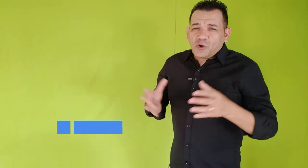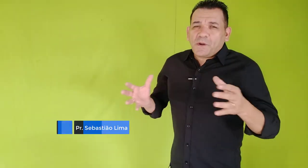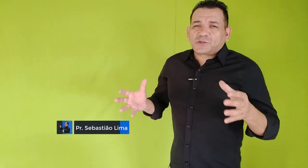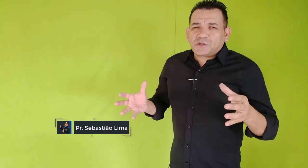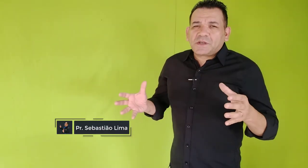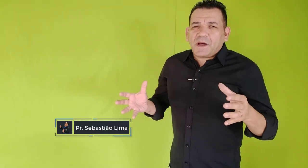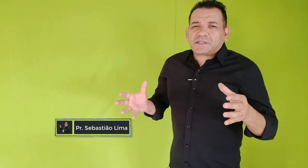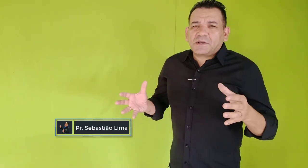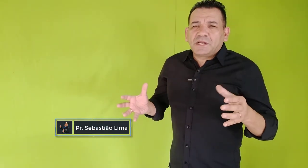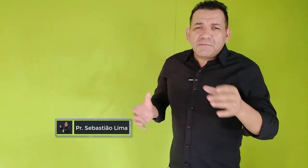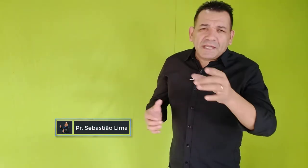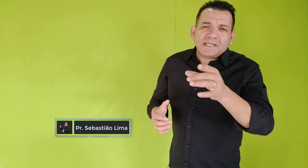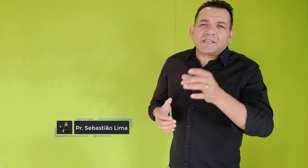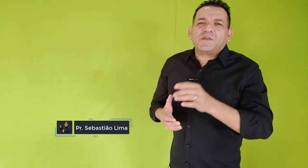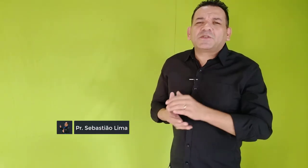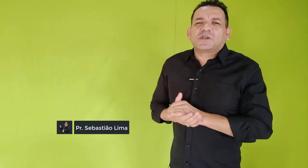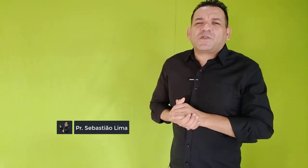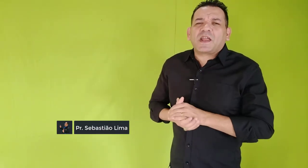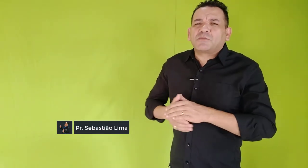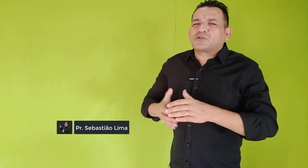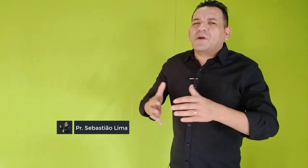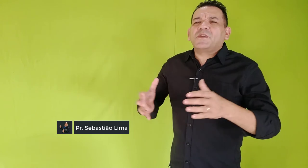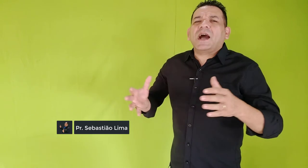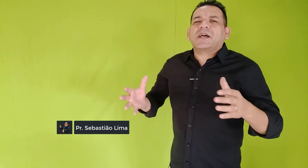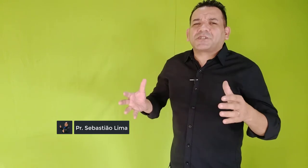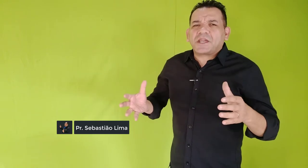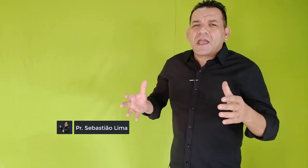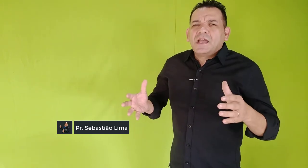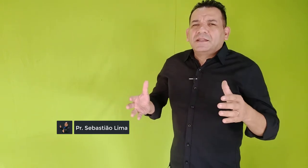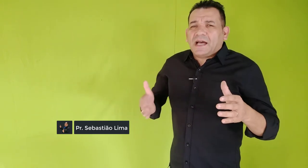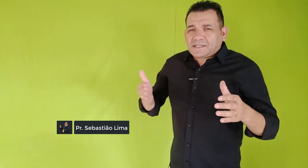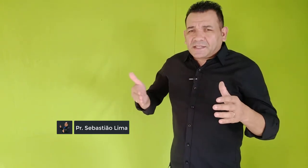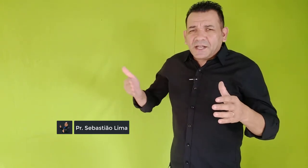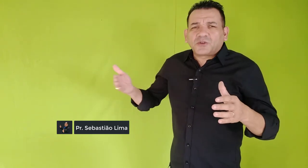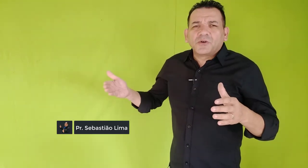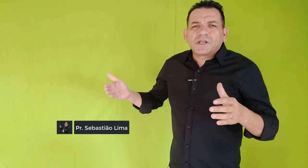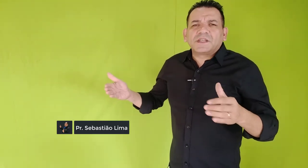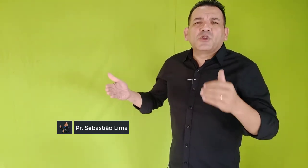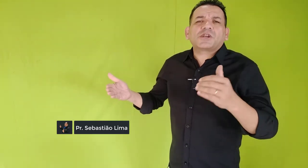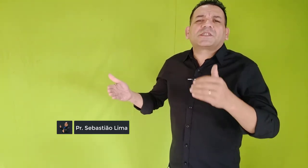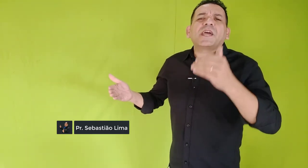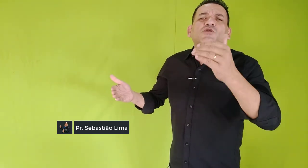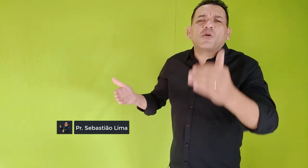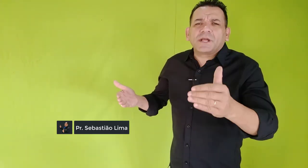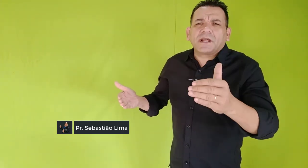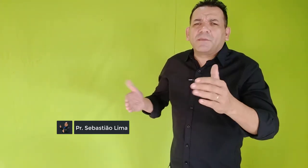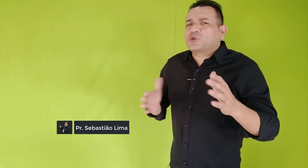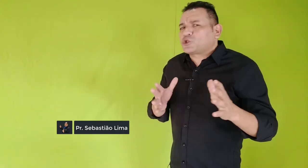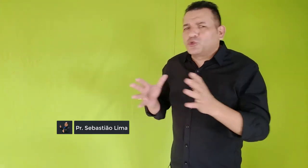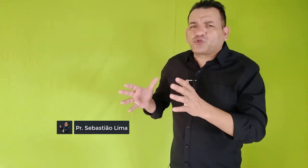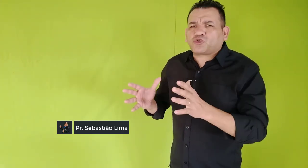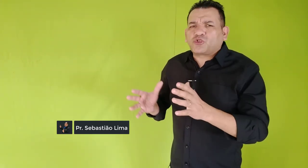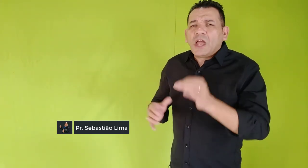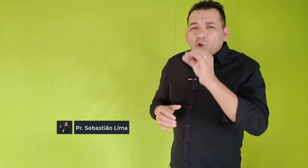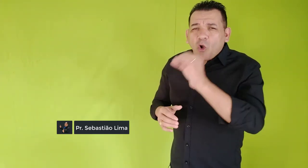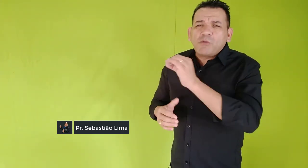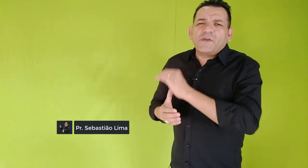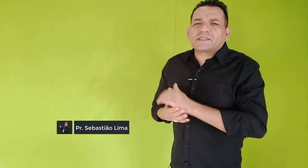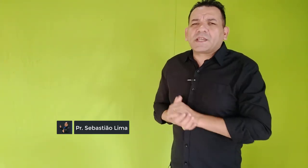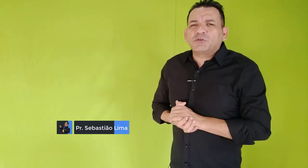sou o pastor Sebastião Lima e nesse vídeo nós faremos uma viagem nas Escrituras e nós descobriremos juntos como vencer o